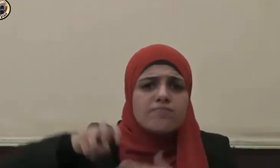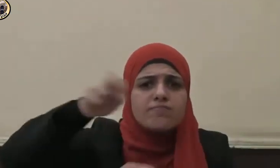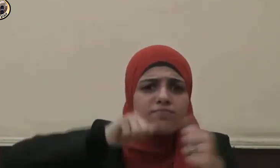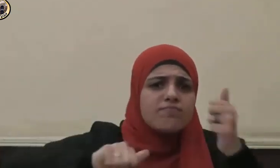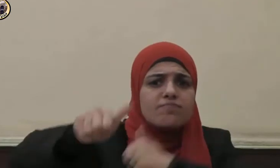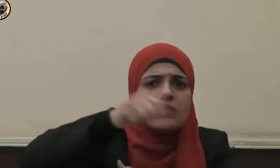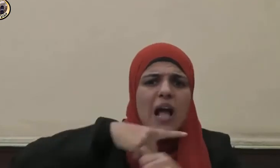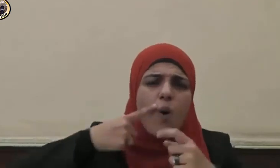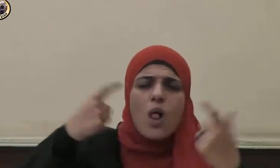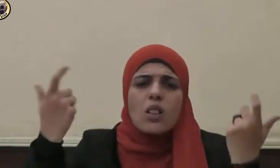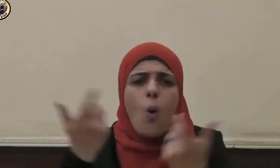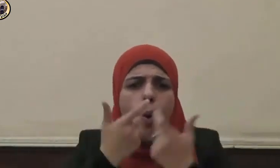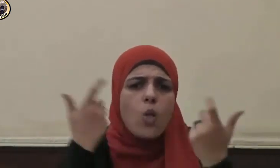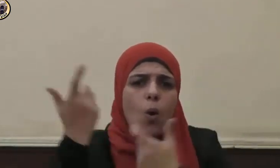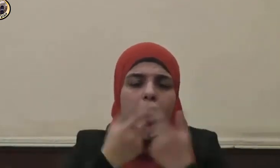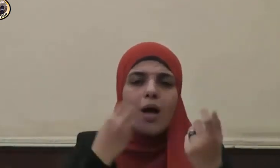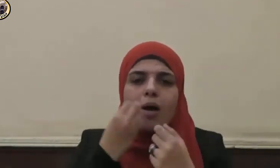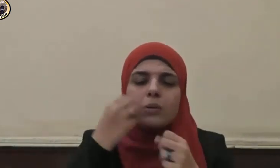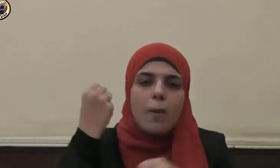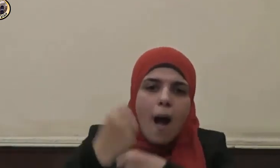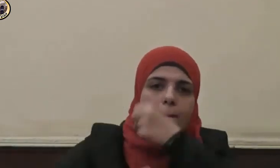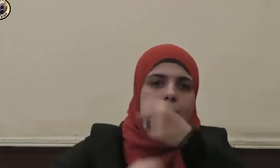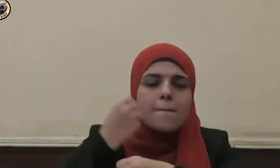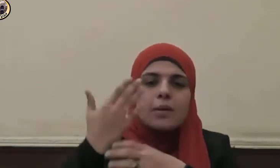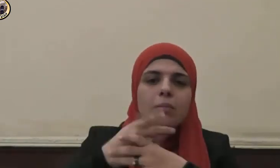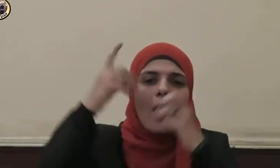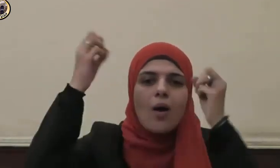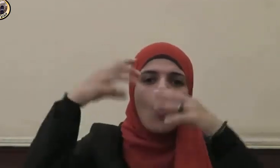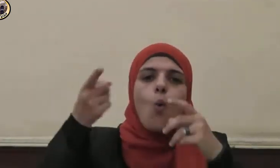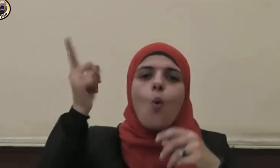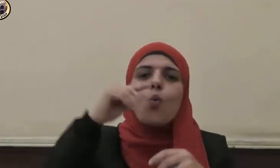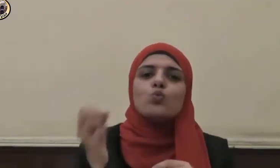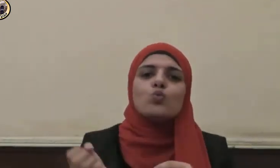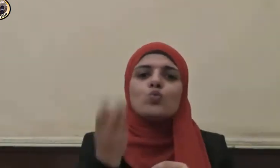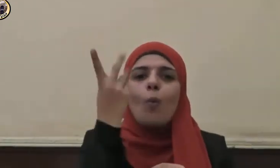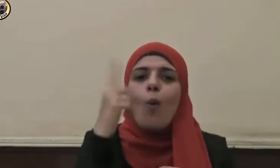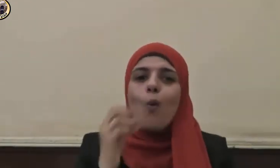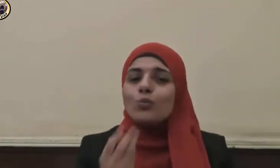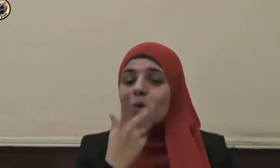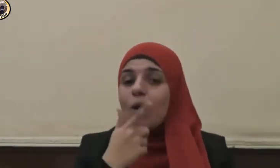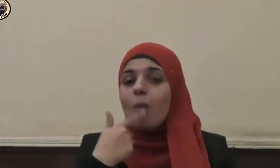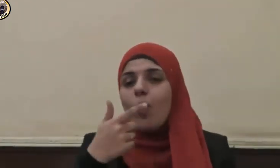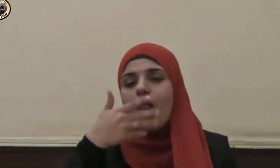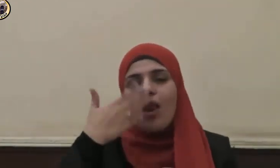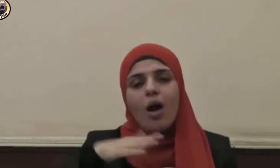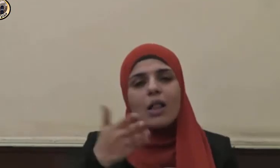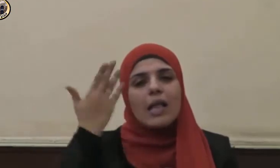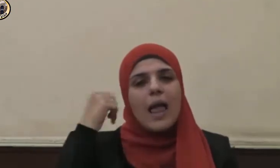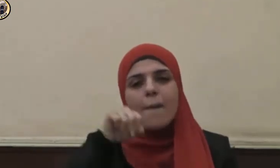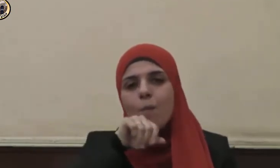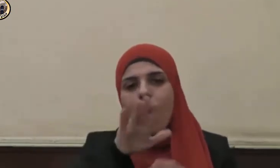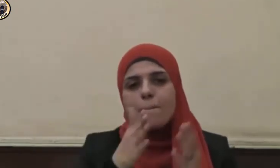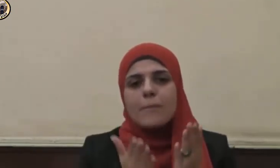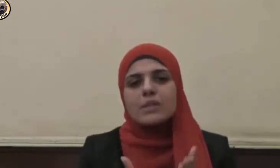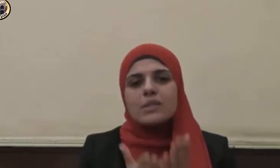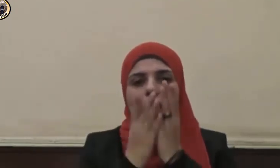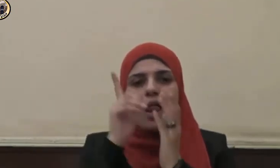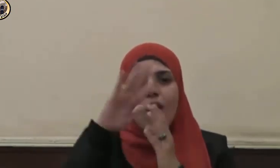وخروجها كل صباح لقد كان صلى الله عليه وسلم يعلم